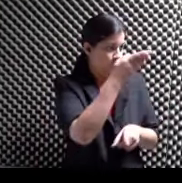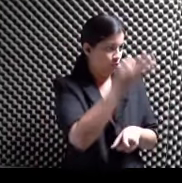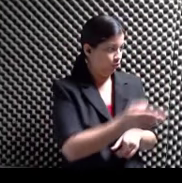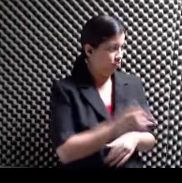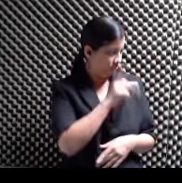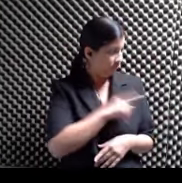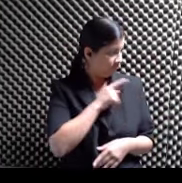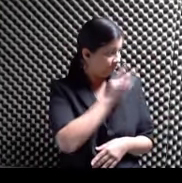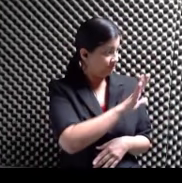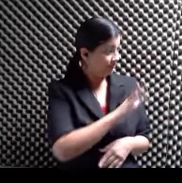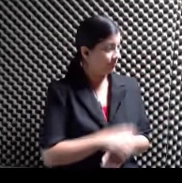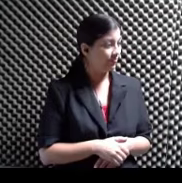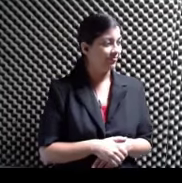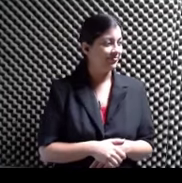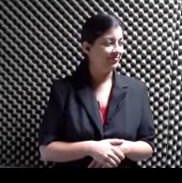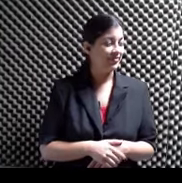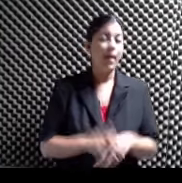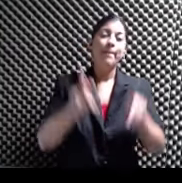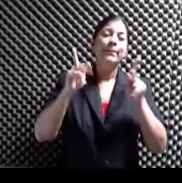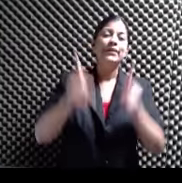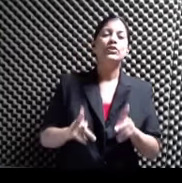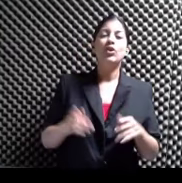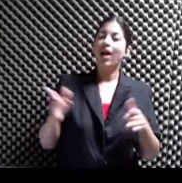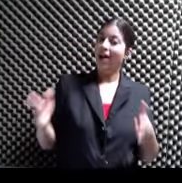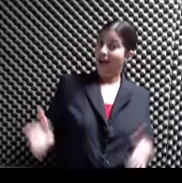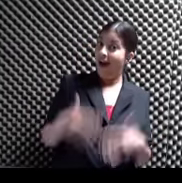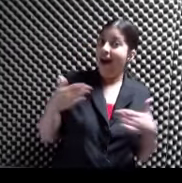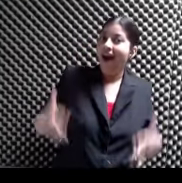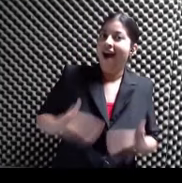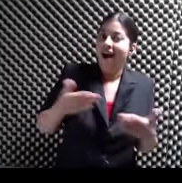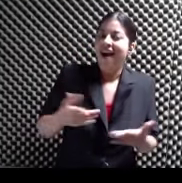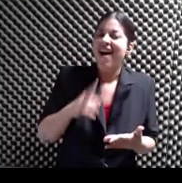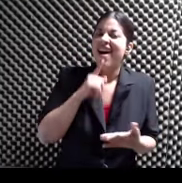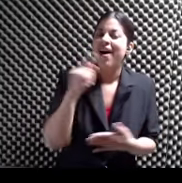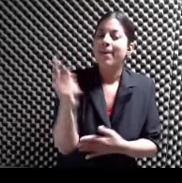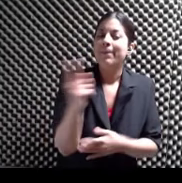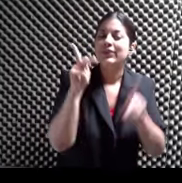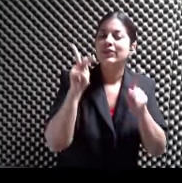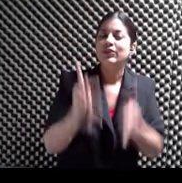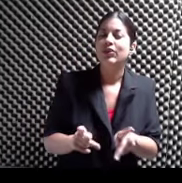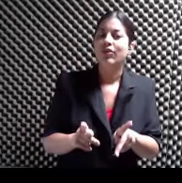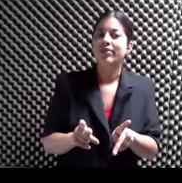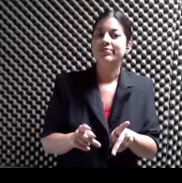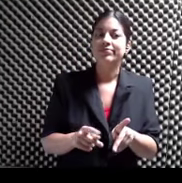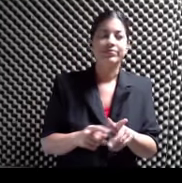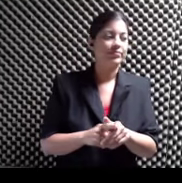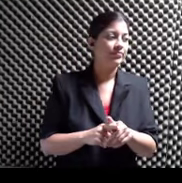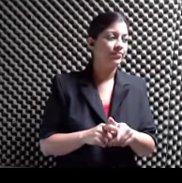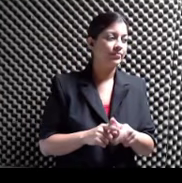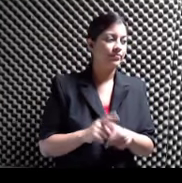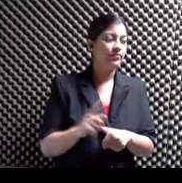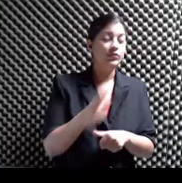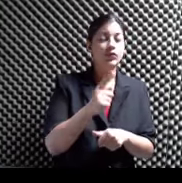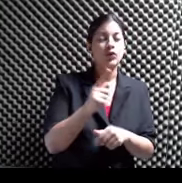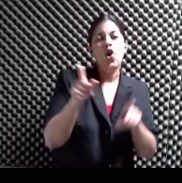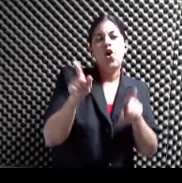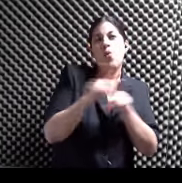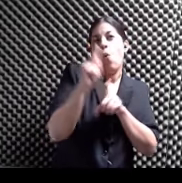¿Será? La persona entusiasta O entusiasmada Era aquella Que era tomada Como uno De los dioses Guiada por su